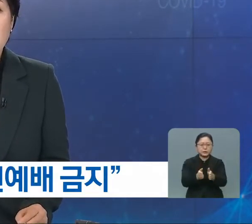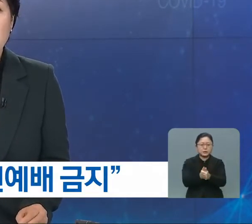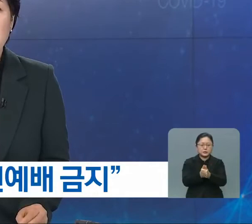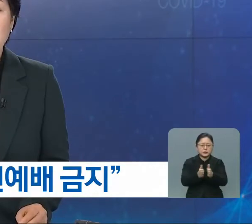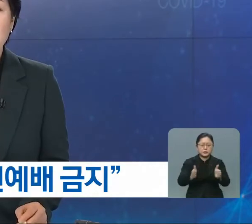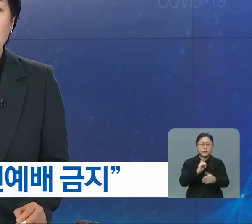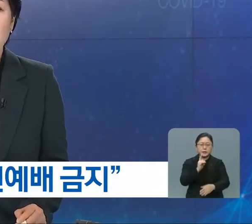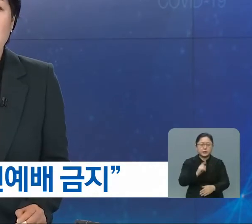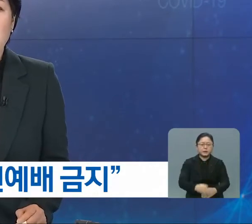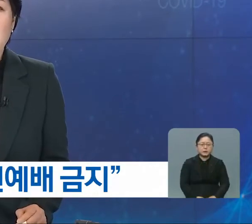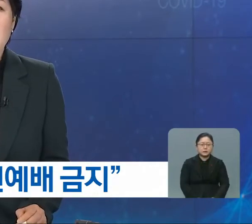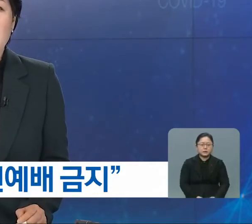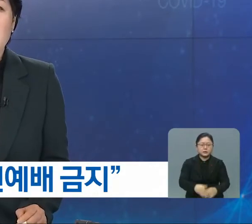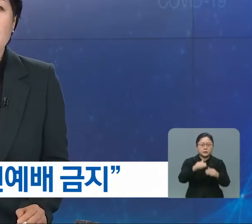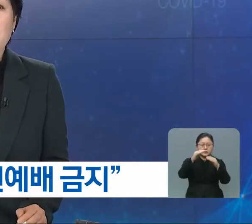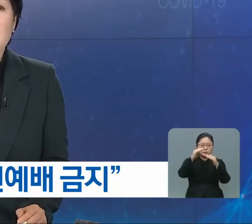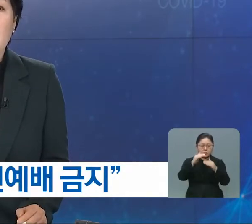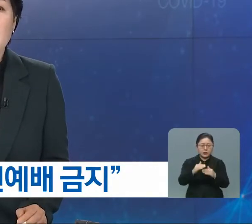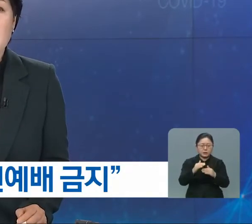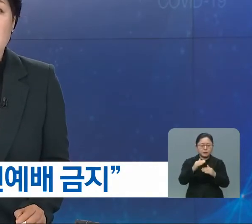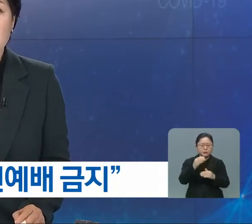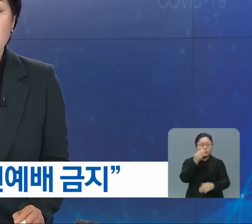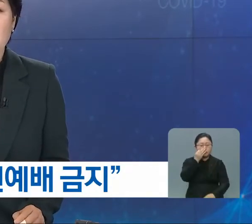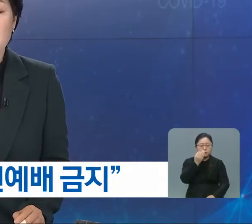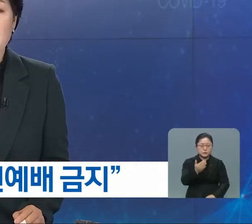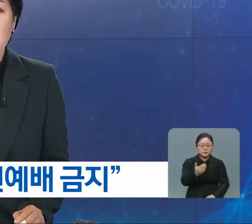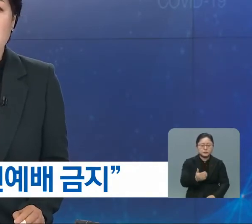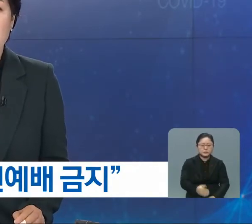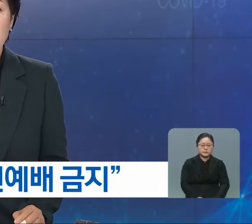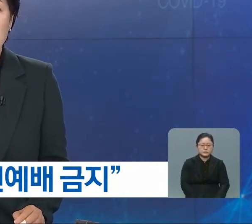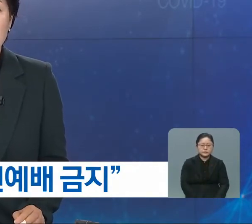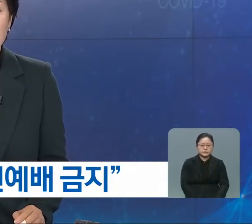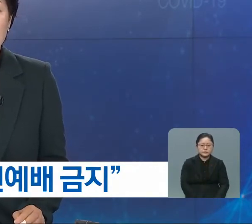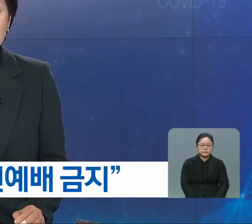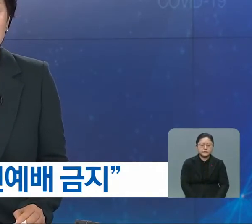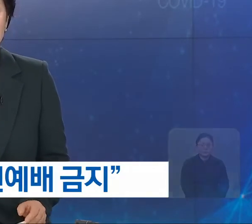발동했다고 밝혔는데요. 이 시장 브리핑 내용을 직접 들어보겠습니다.